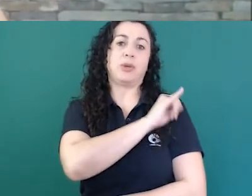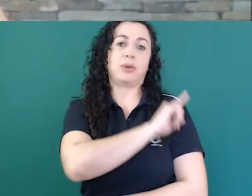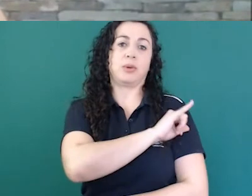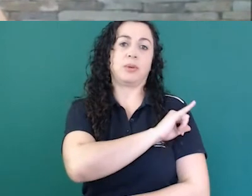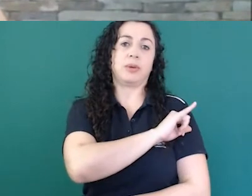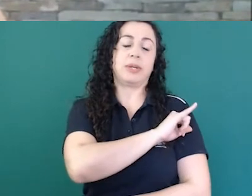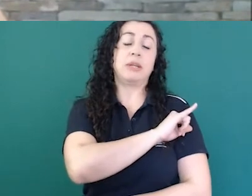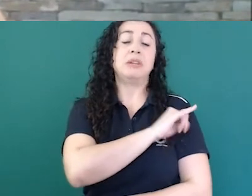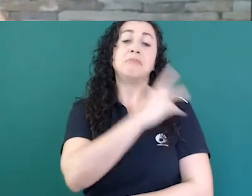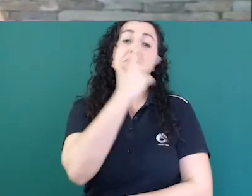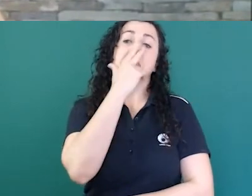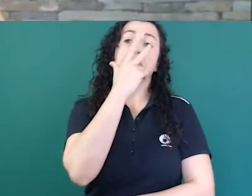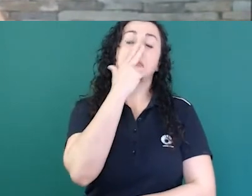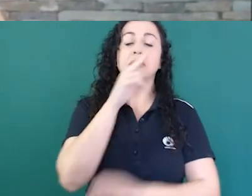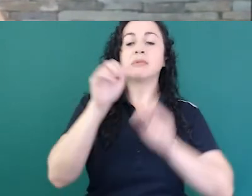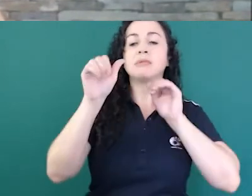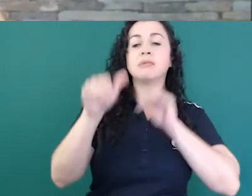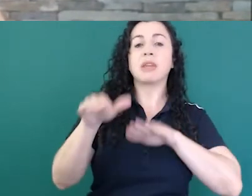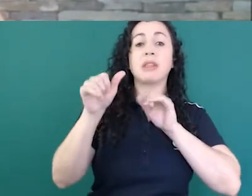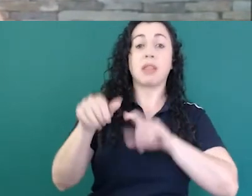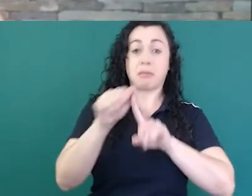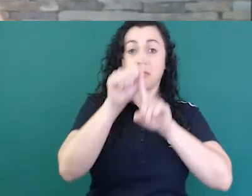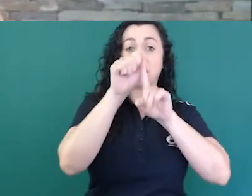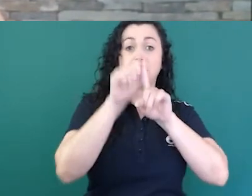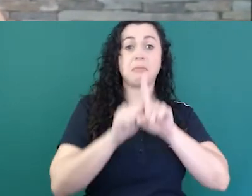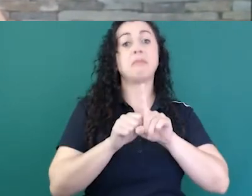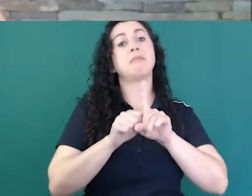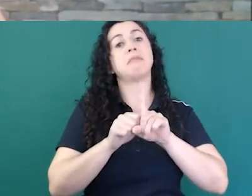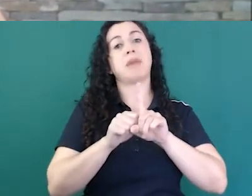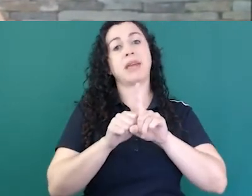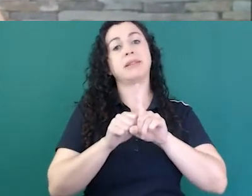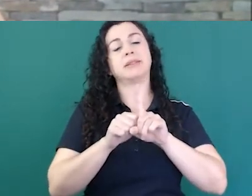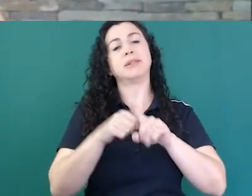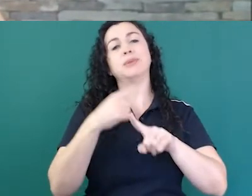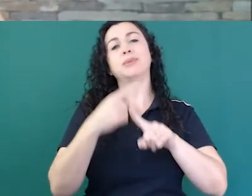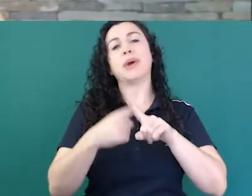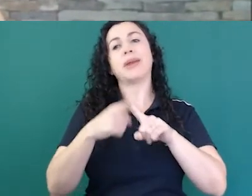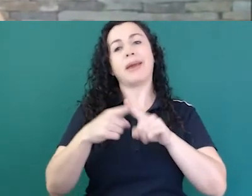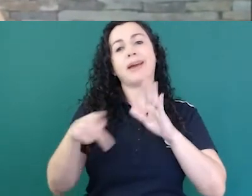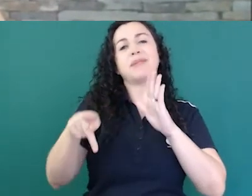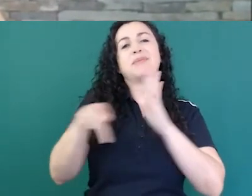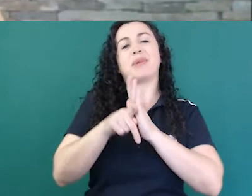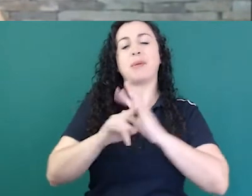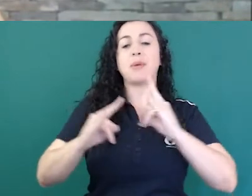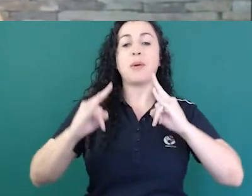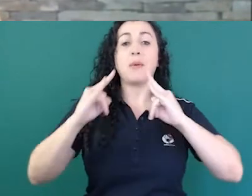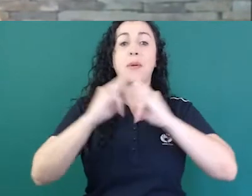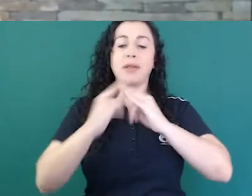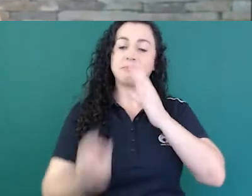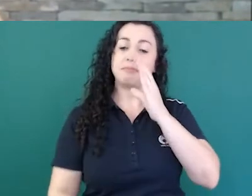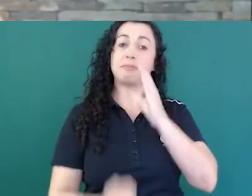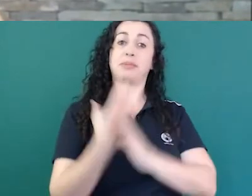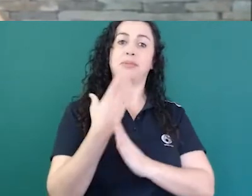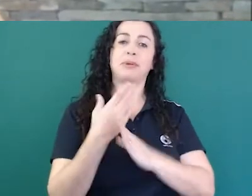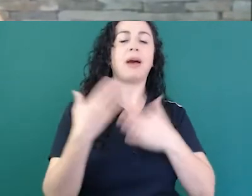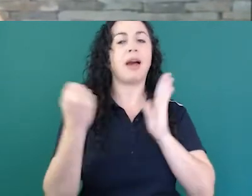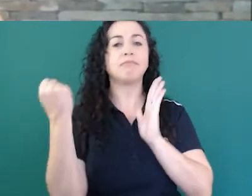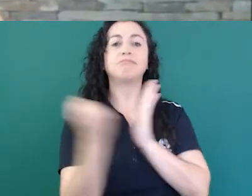e eu acho que o mês de setembro, por ter sido criado o INIS no mês de setembro, ficou